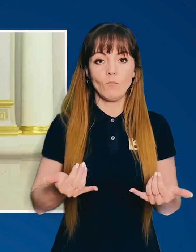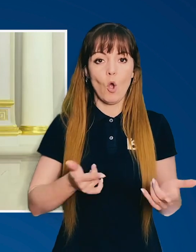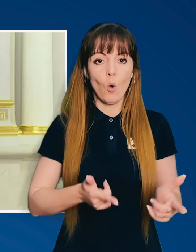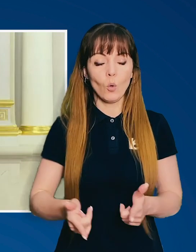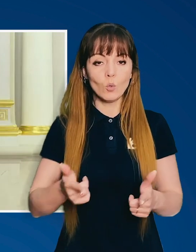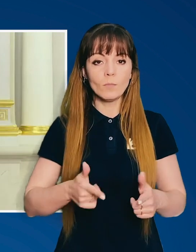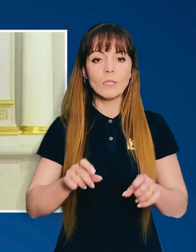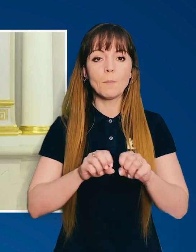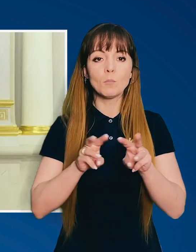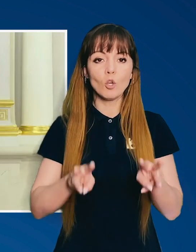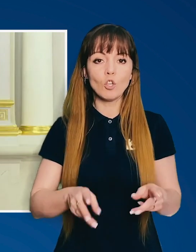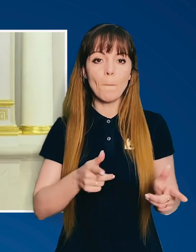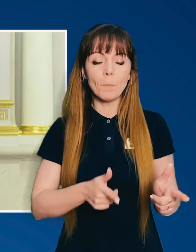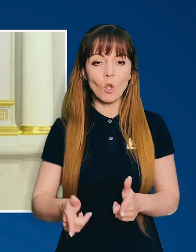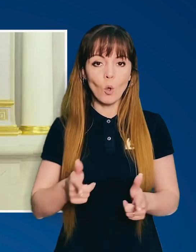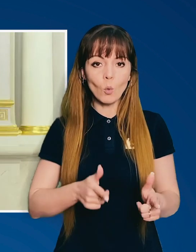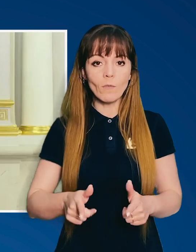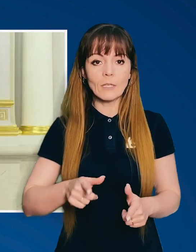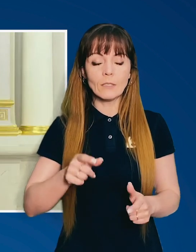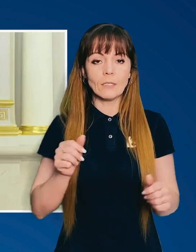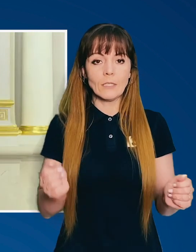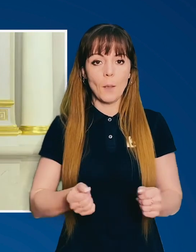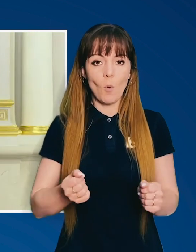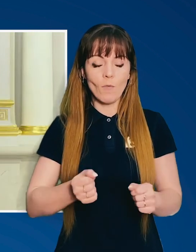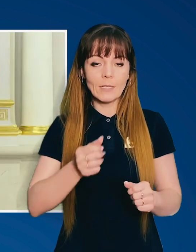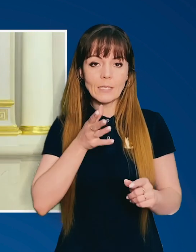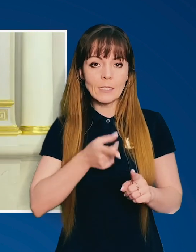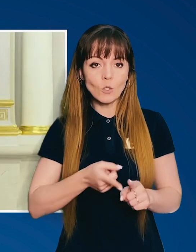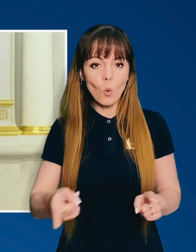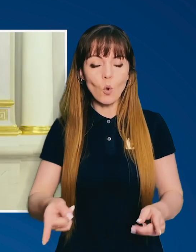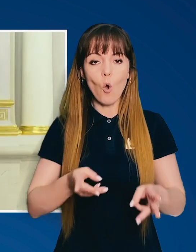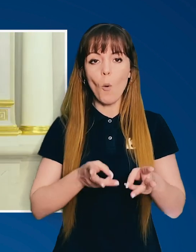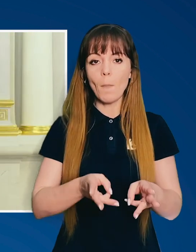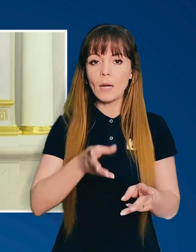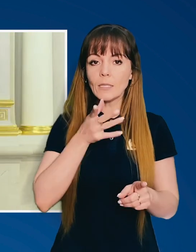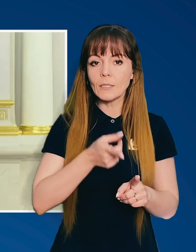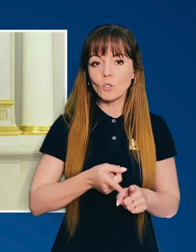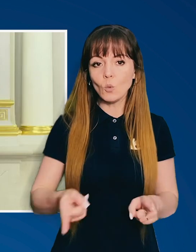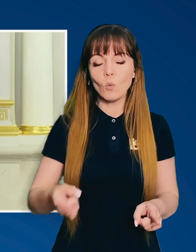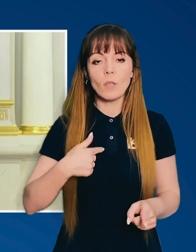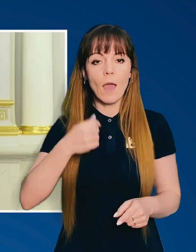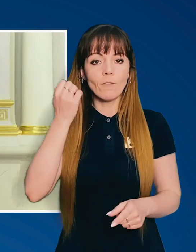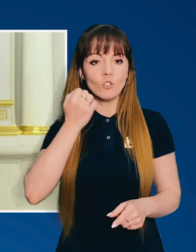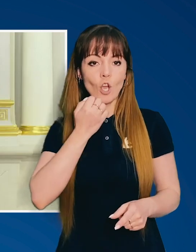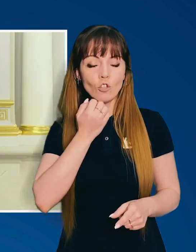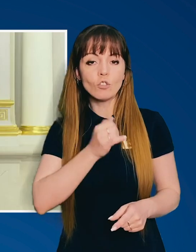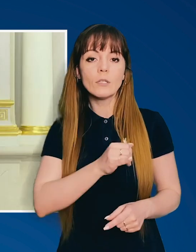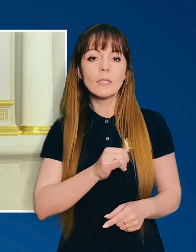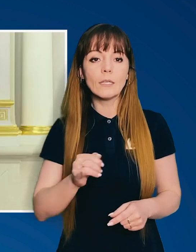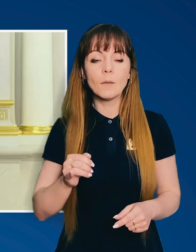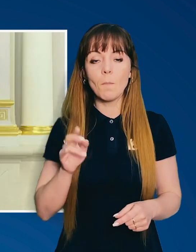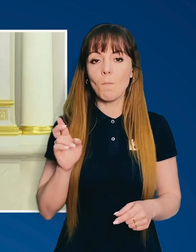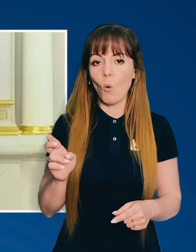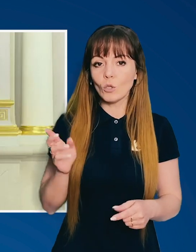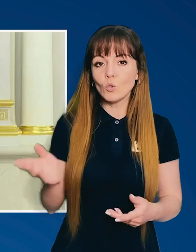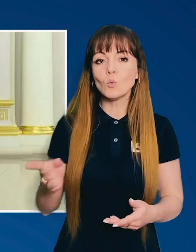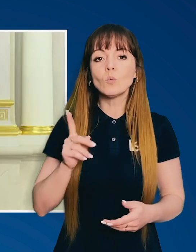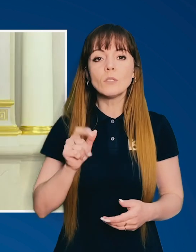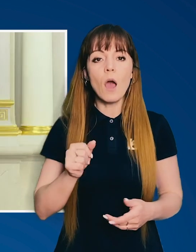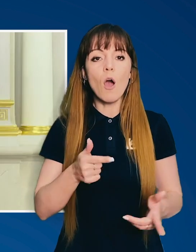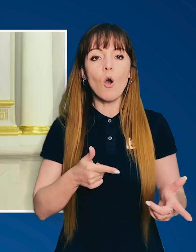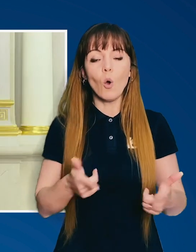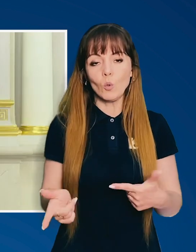до якого ми готуємося. забезпечення підготовки зимового сезону, опалювального сезону. Я вдячний до